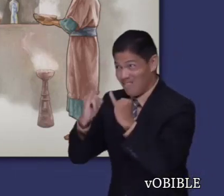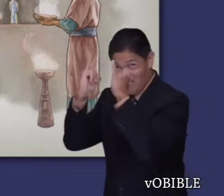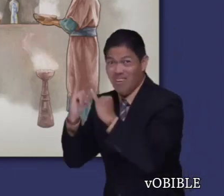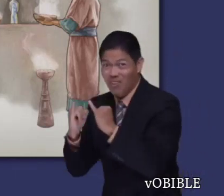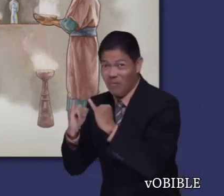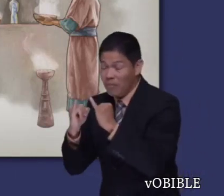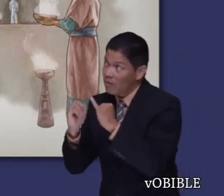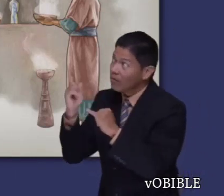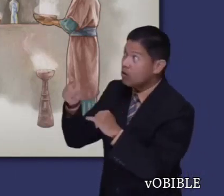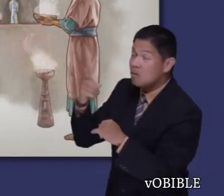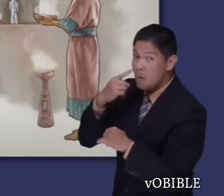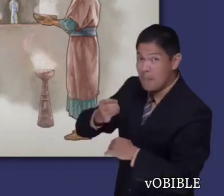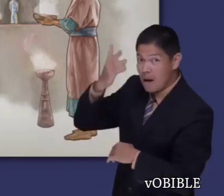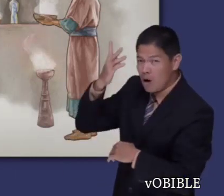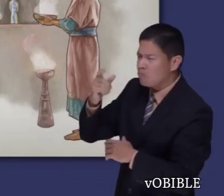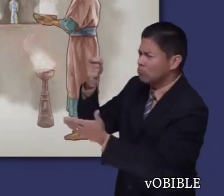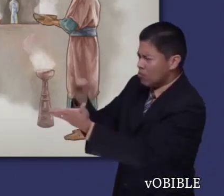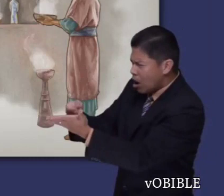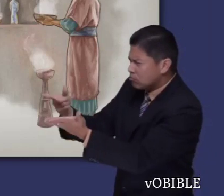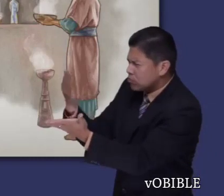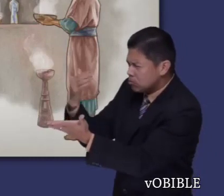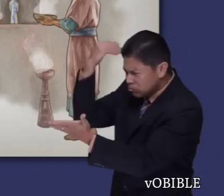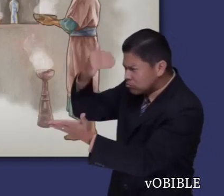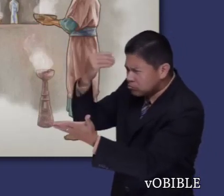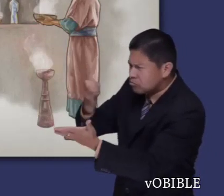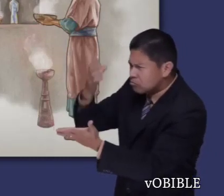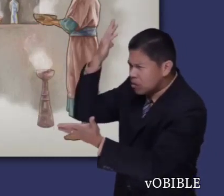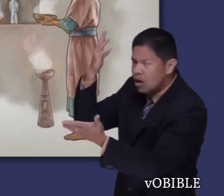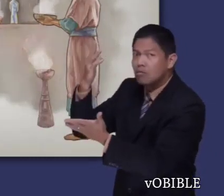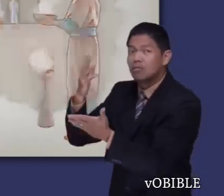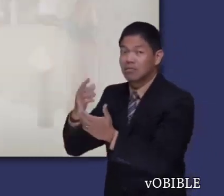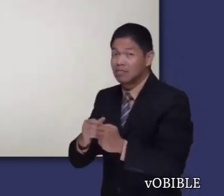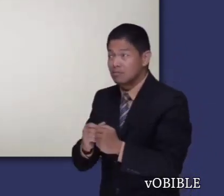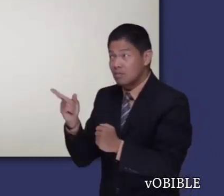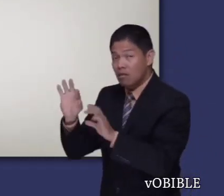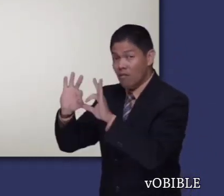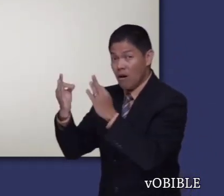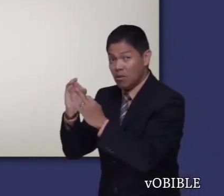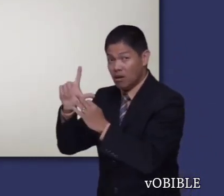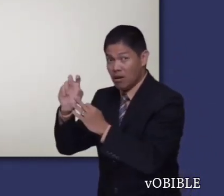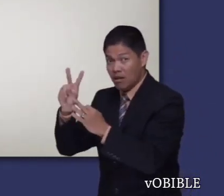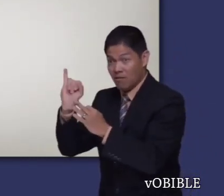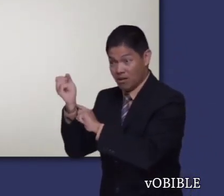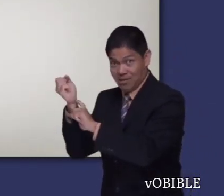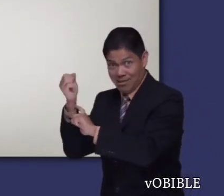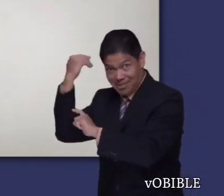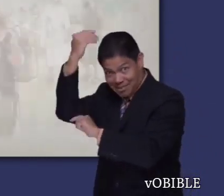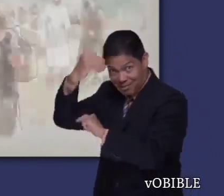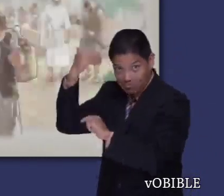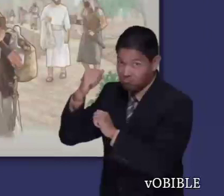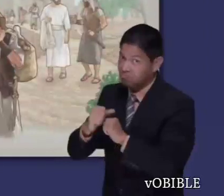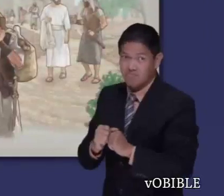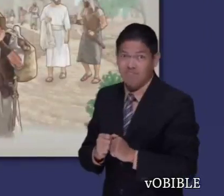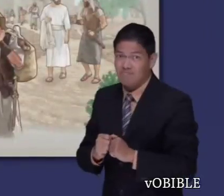sacerdote. Pero Jonatán no pertenece a la familia de sacerdotes. En el capítulo 18, cientos